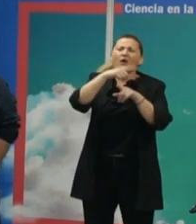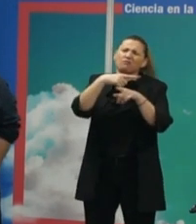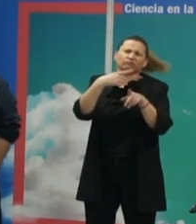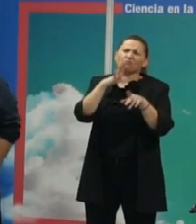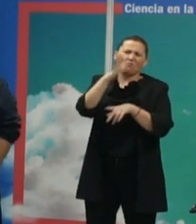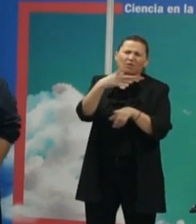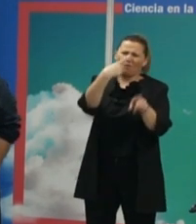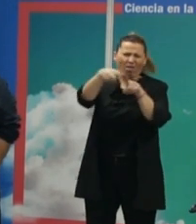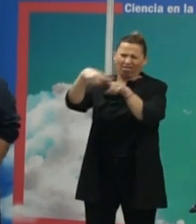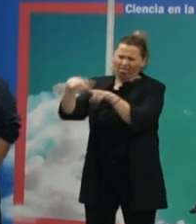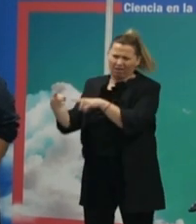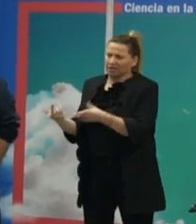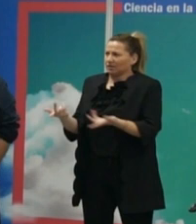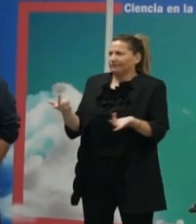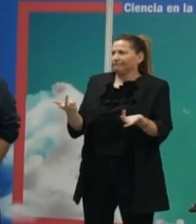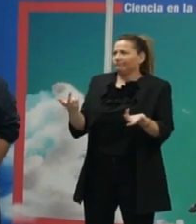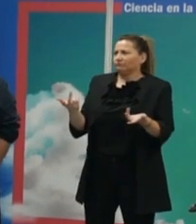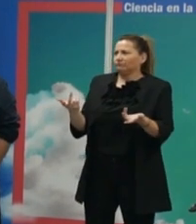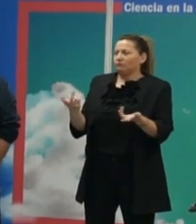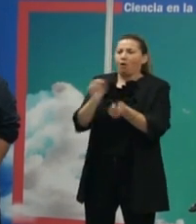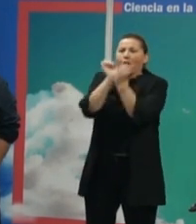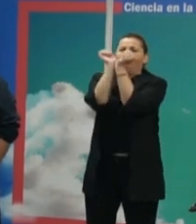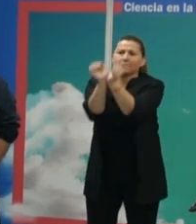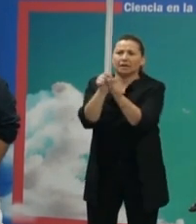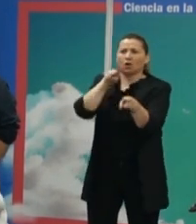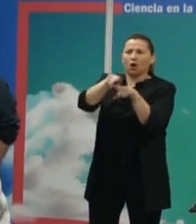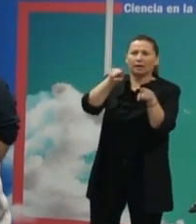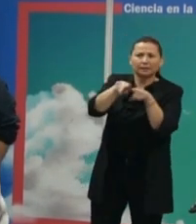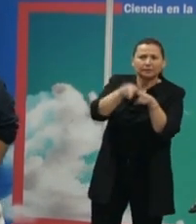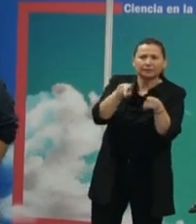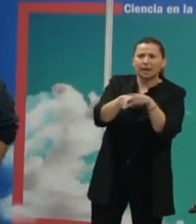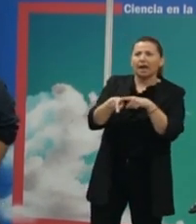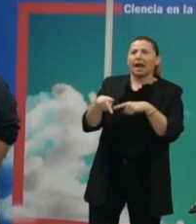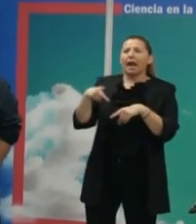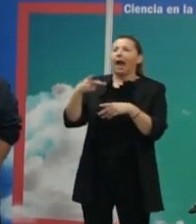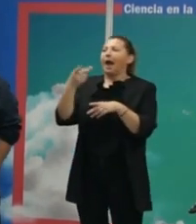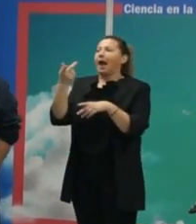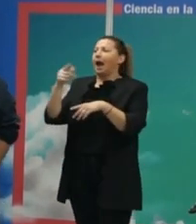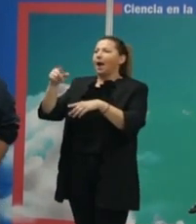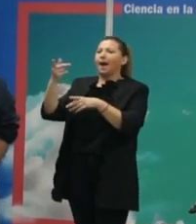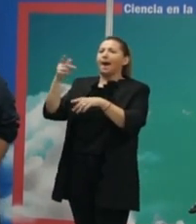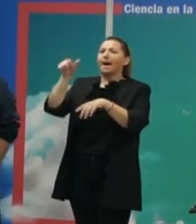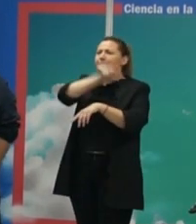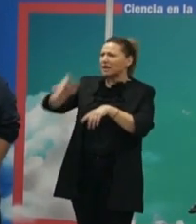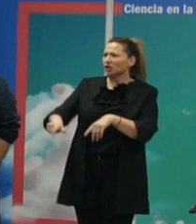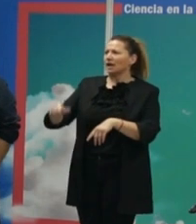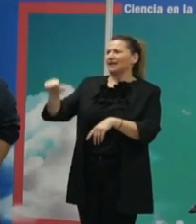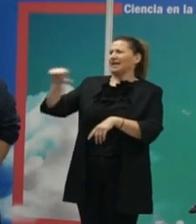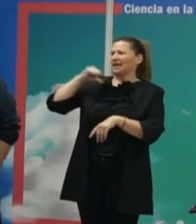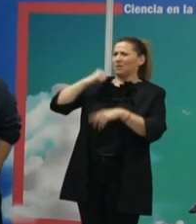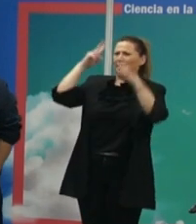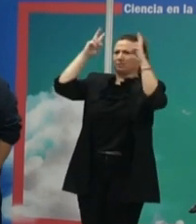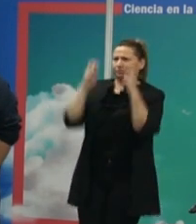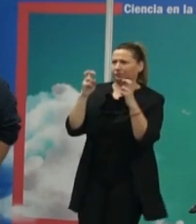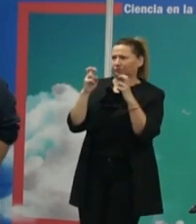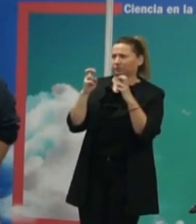es decir por los presos los gitanos las personas hospitalizadas esa gente no suele acceder ya ni